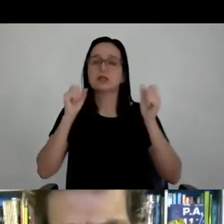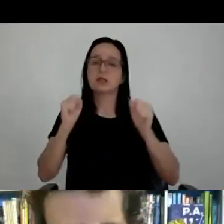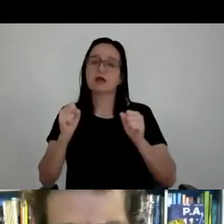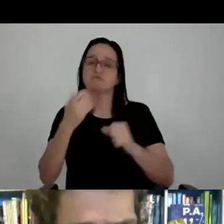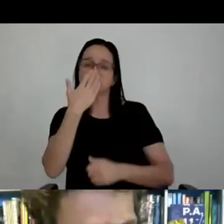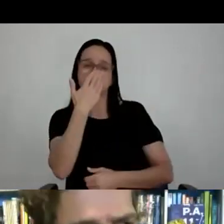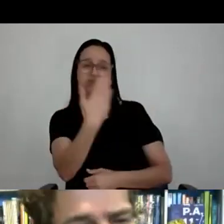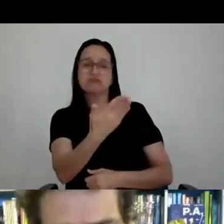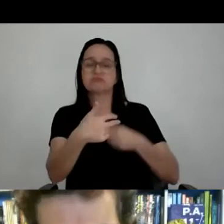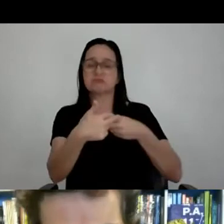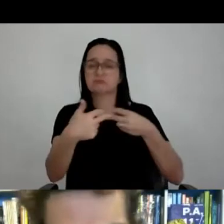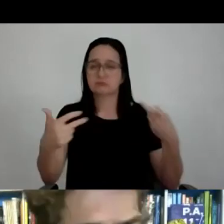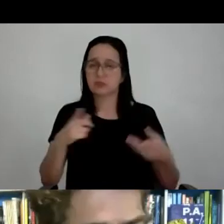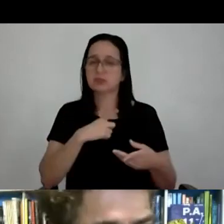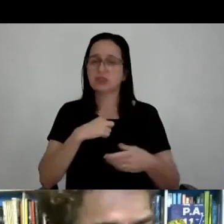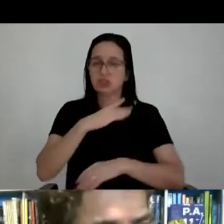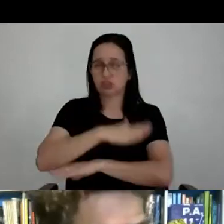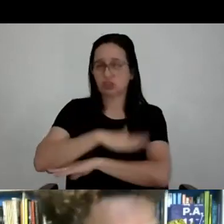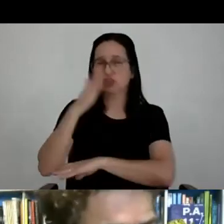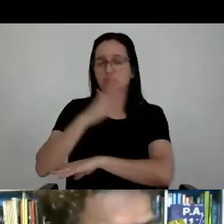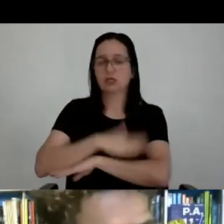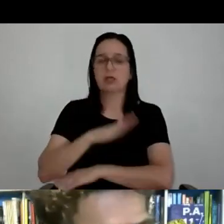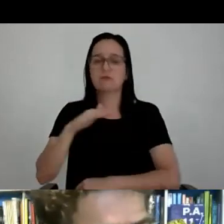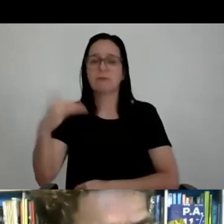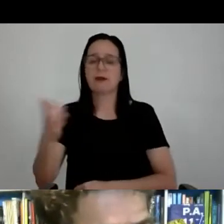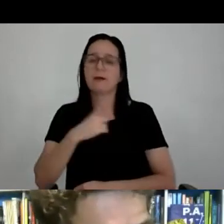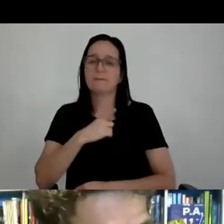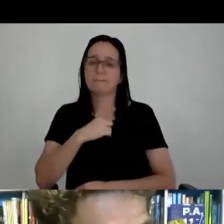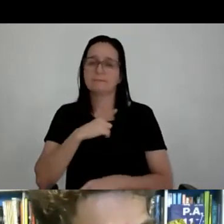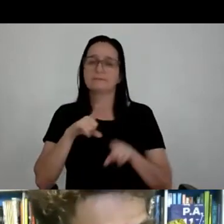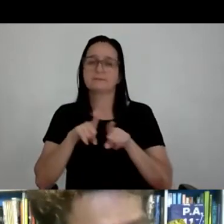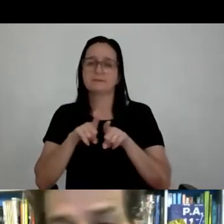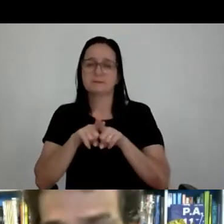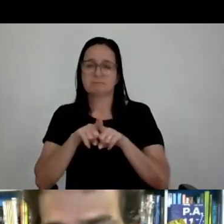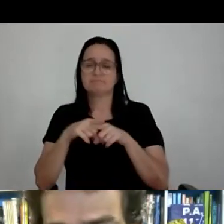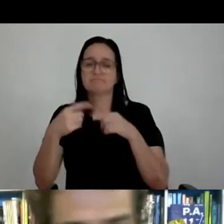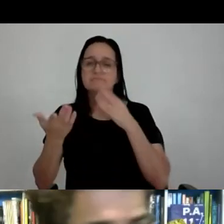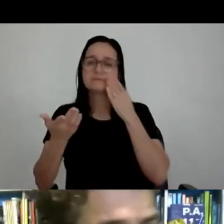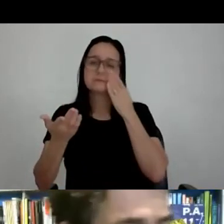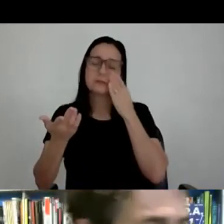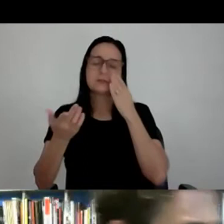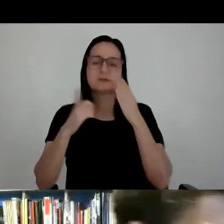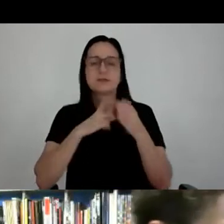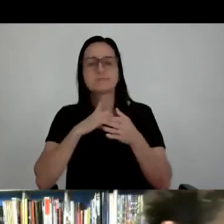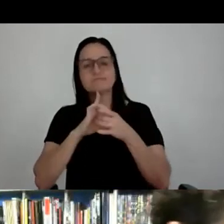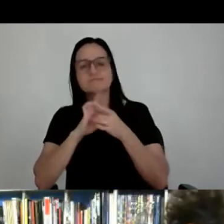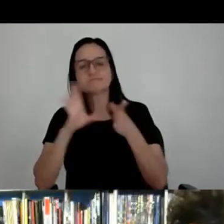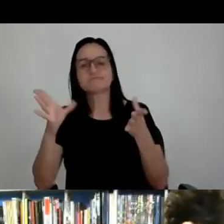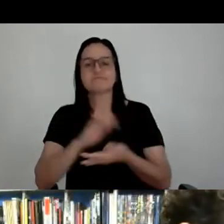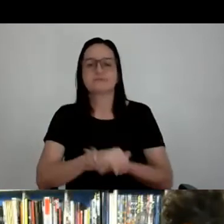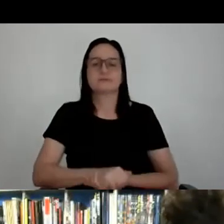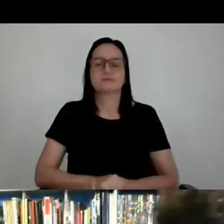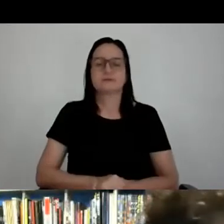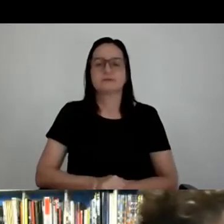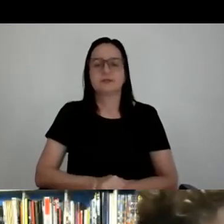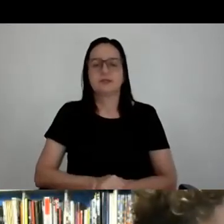dava para o banheiro, ele tinha uma janela para o outro lado, mas garantia uma certa independência, uma certa privacidade. Volta antes.